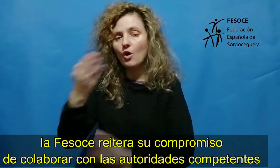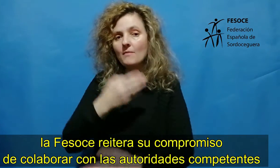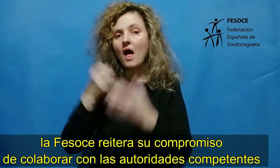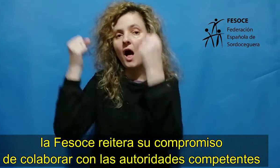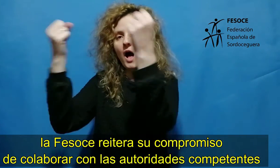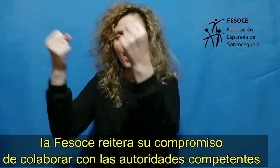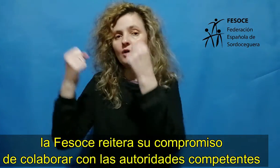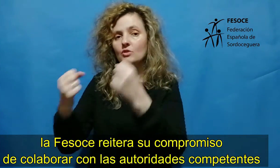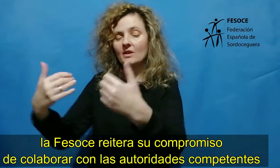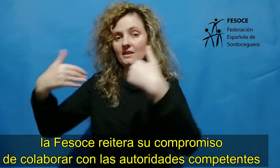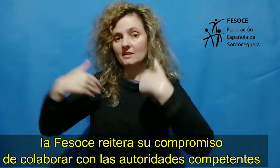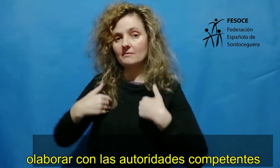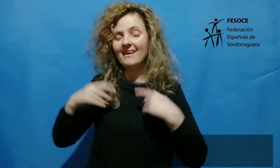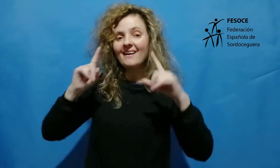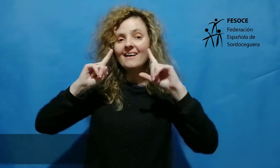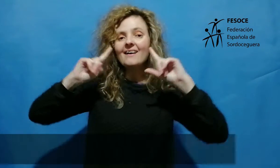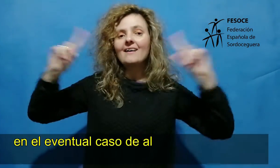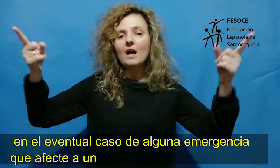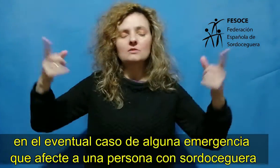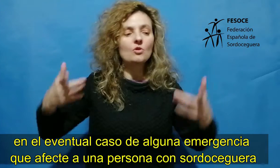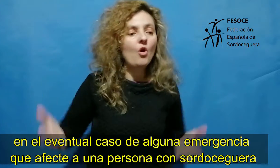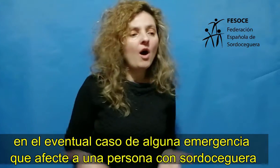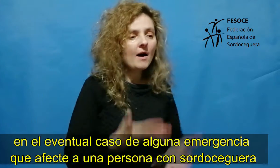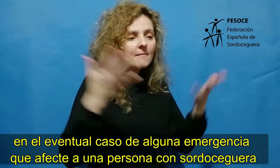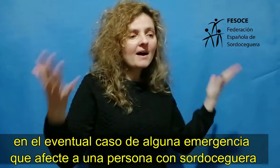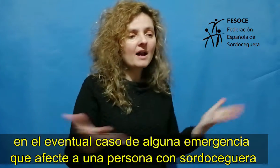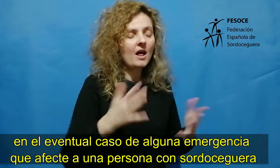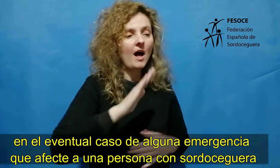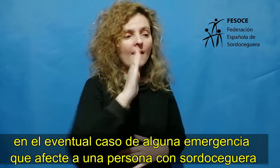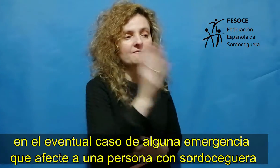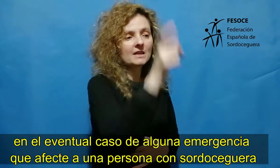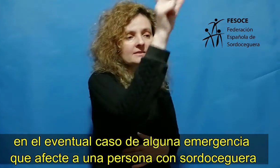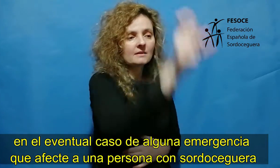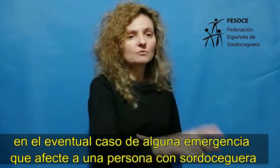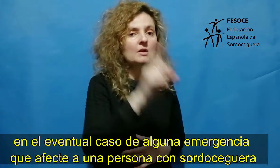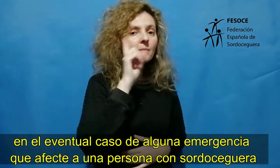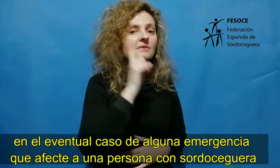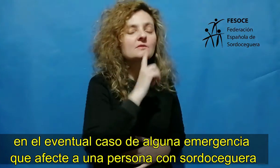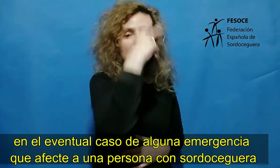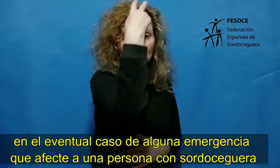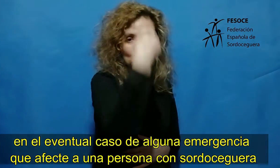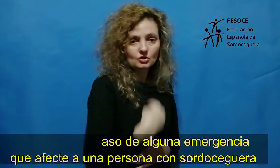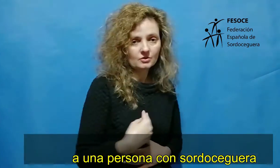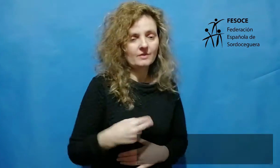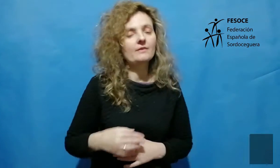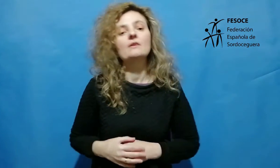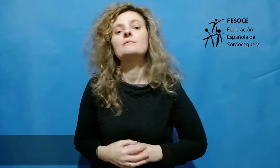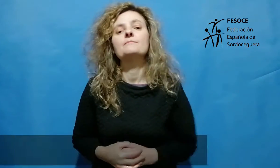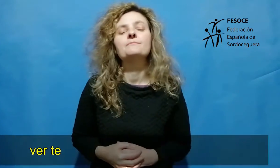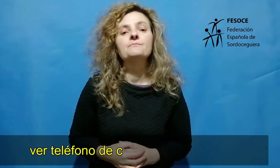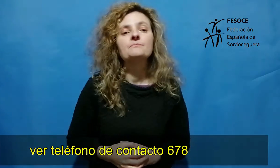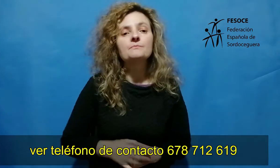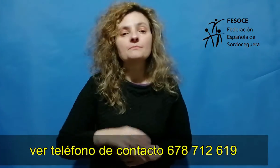autoridades competentes en el eventual caso de alguna emergencia que afecte a una persona con sordoseguera.